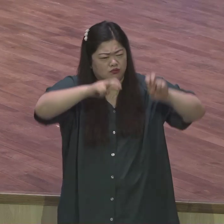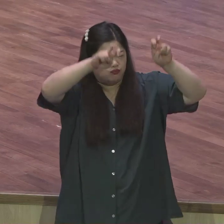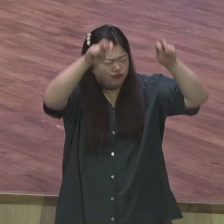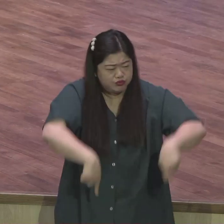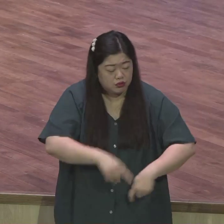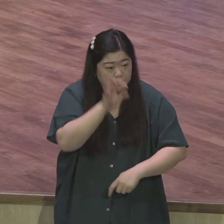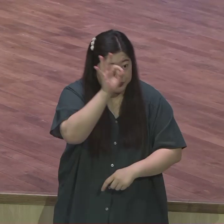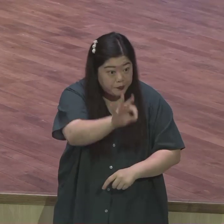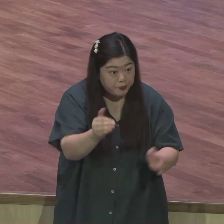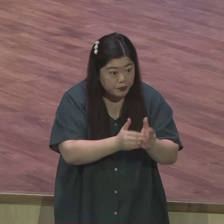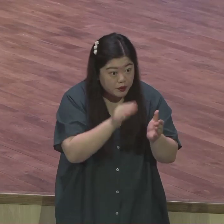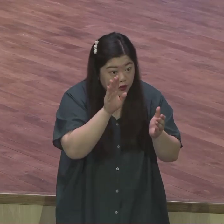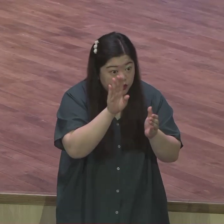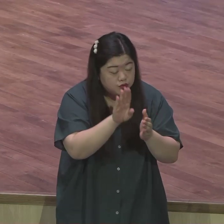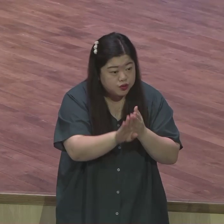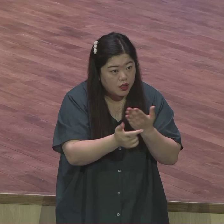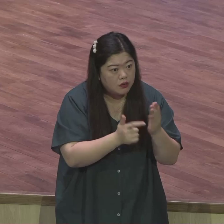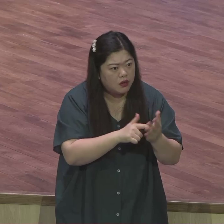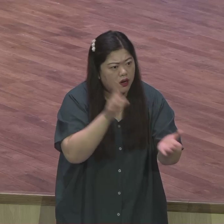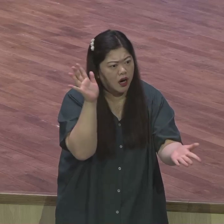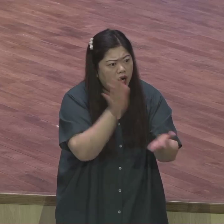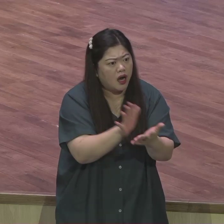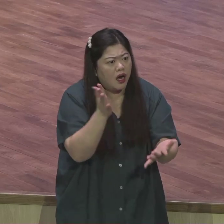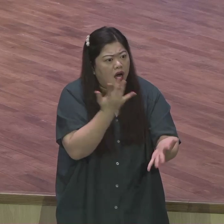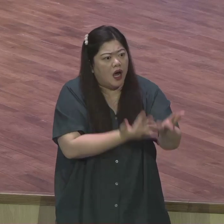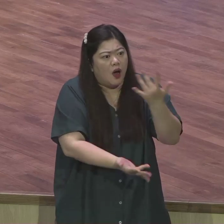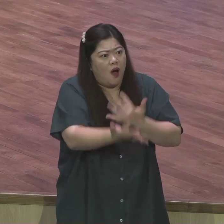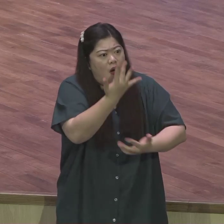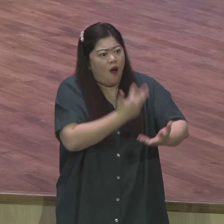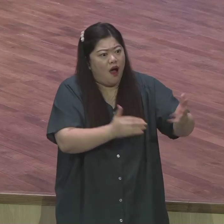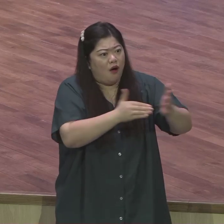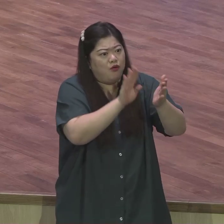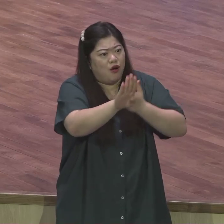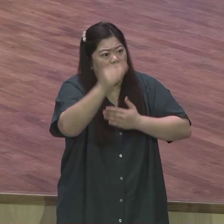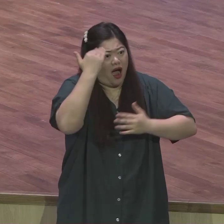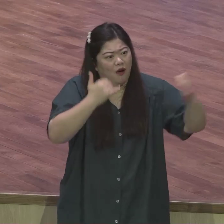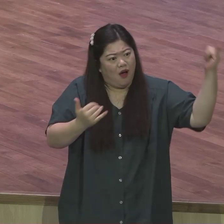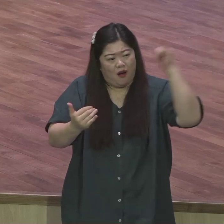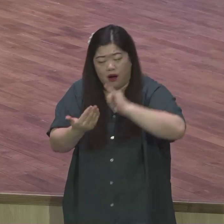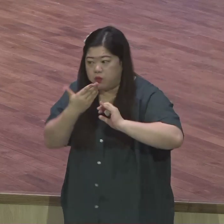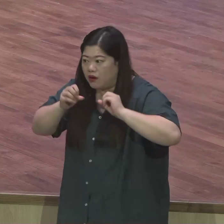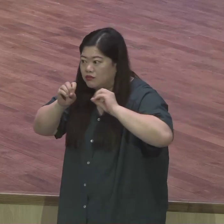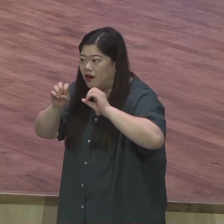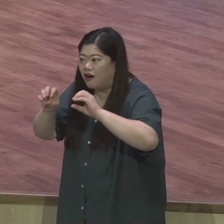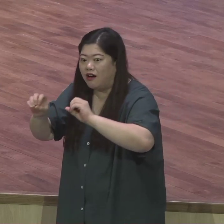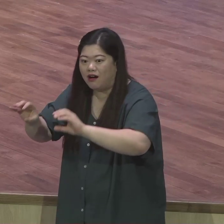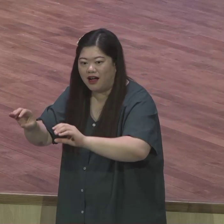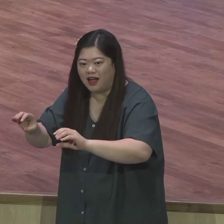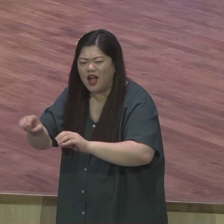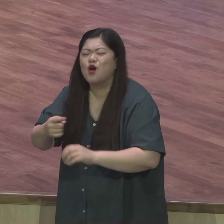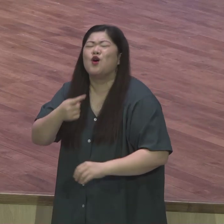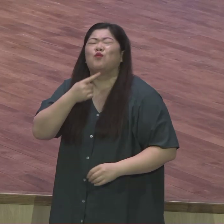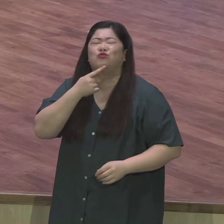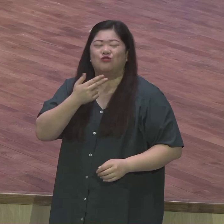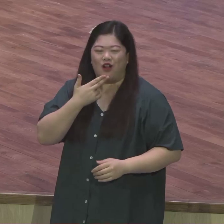생기지 그런 가슴 가지고 캠프로 가는 거예요 물론 맨날 여기저기 놀러가다 다닌 사람도 있겠지만 여러분